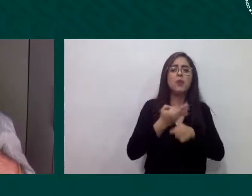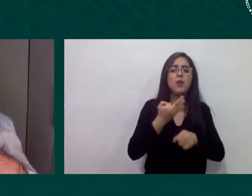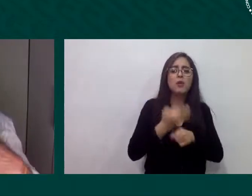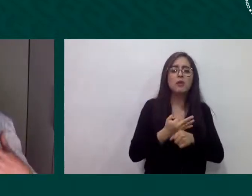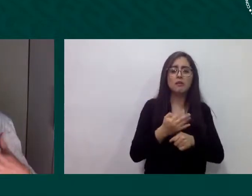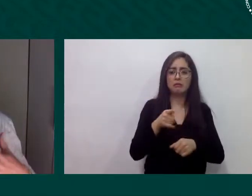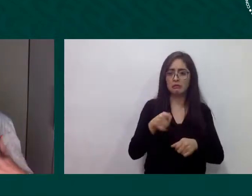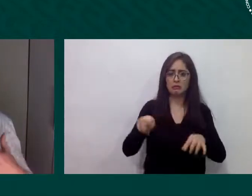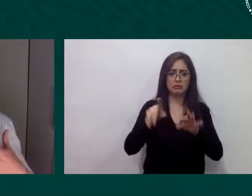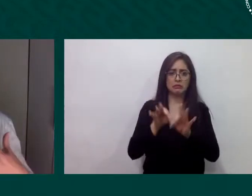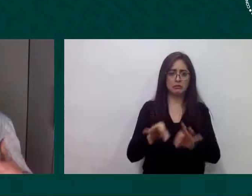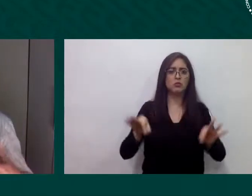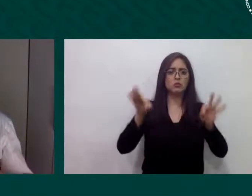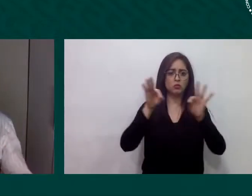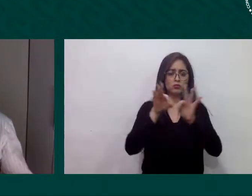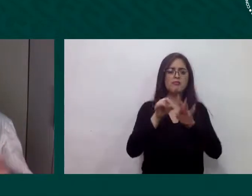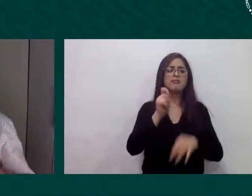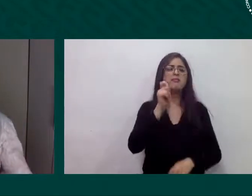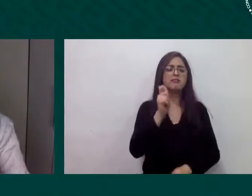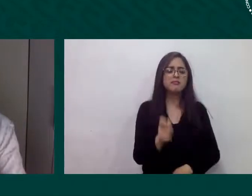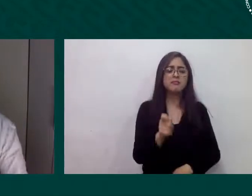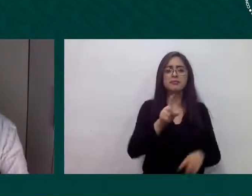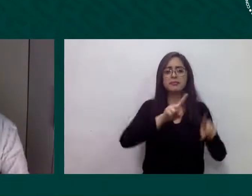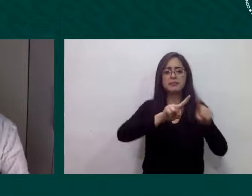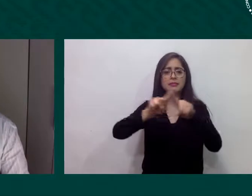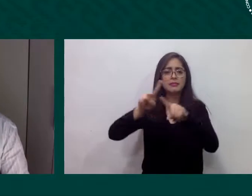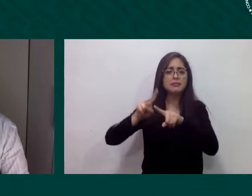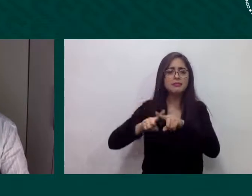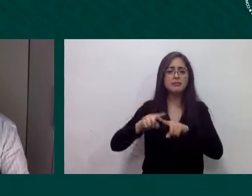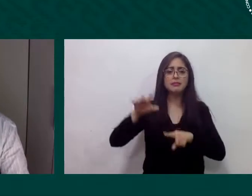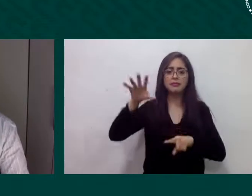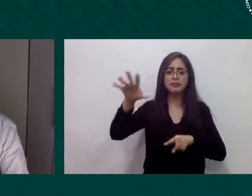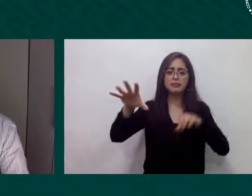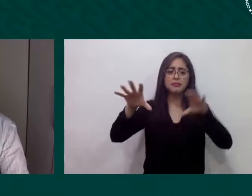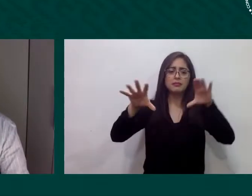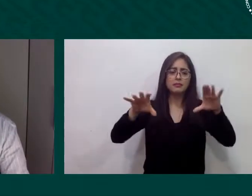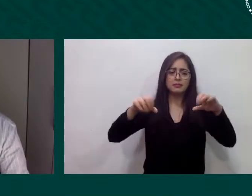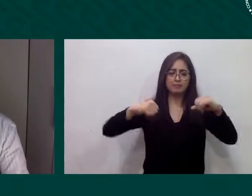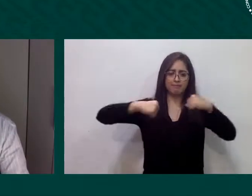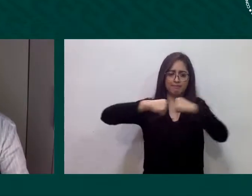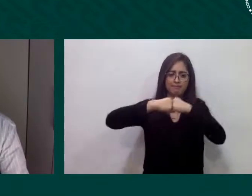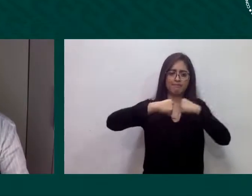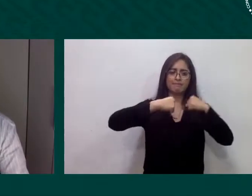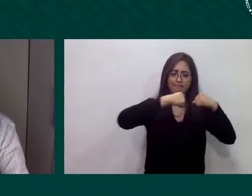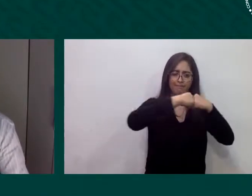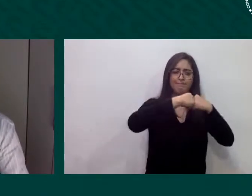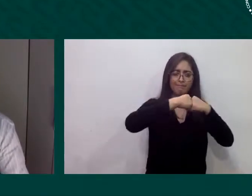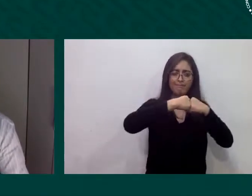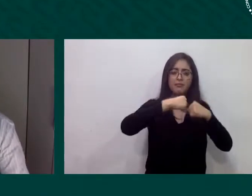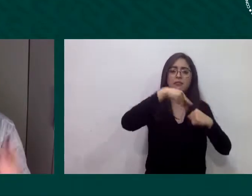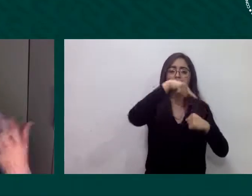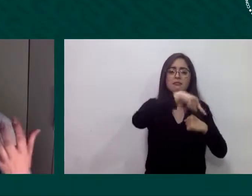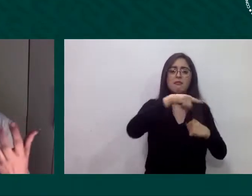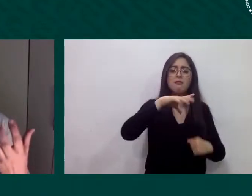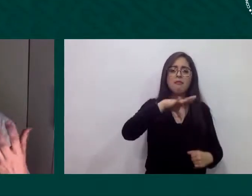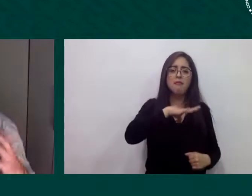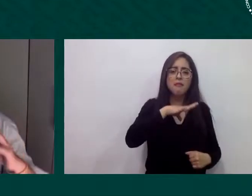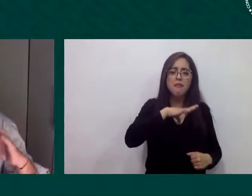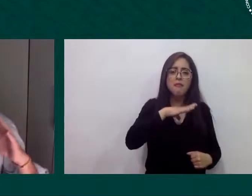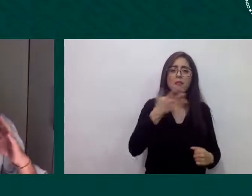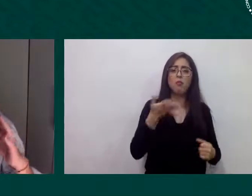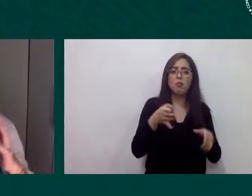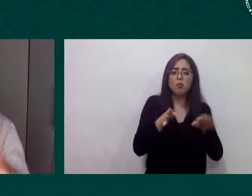territorios de fronteras de confín que tienen los mismos problemas y las mismas